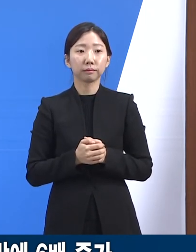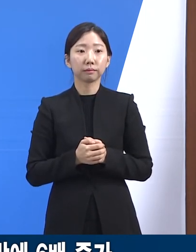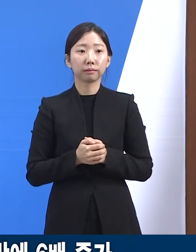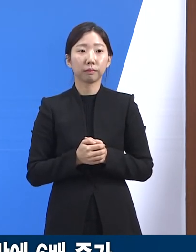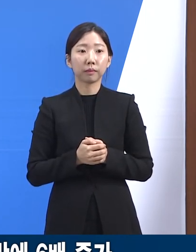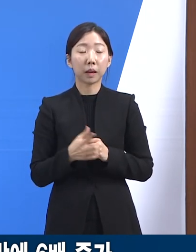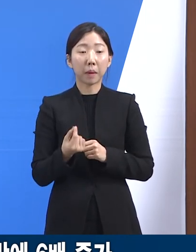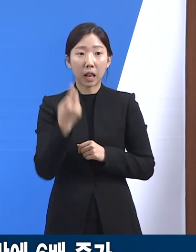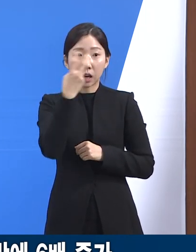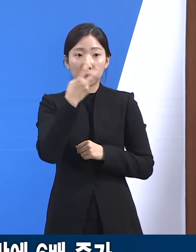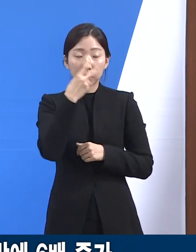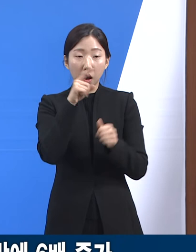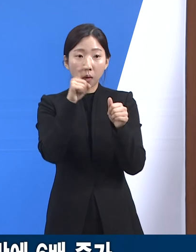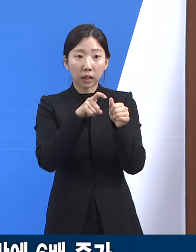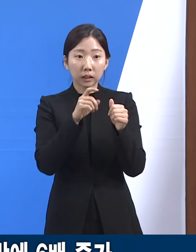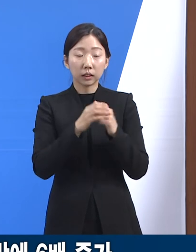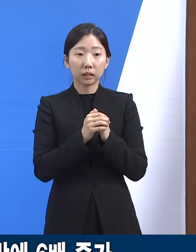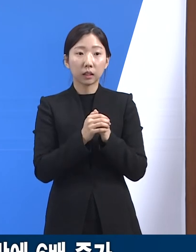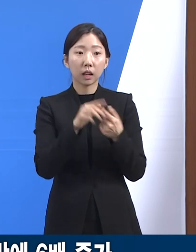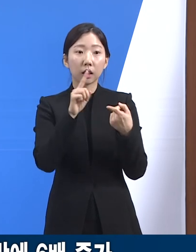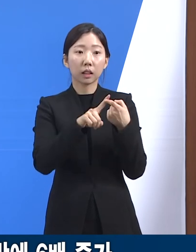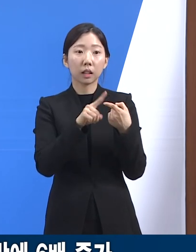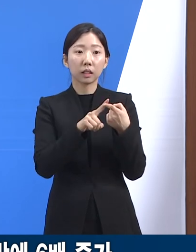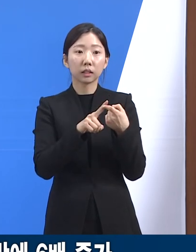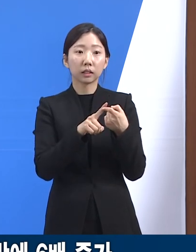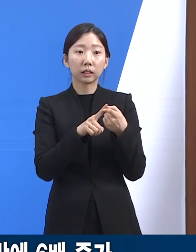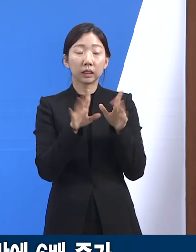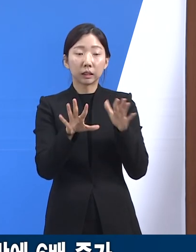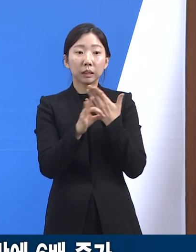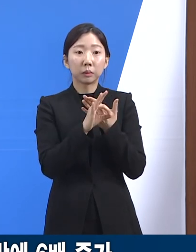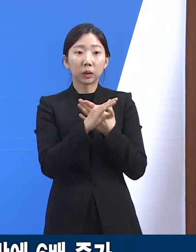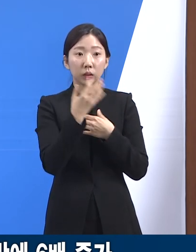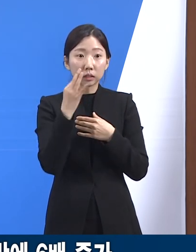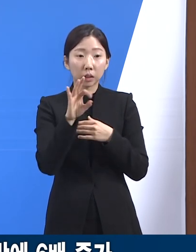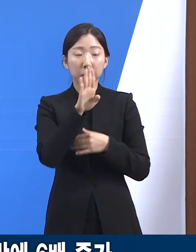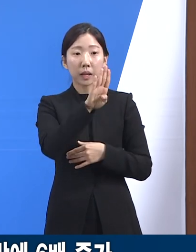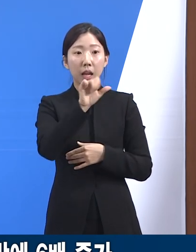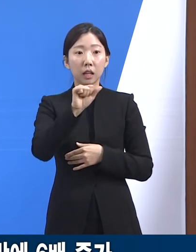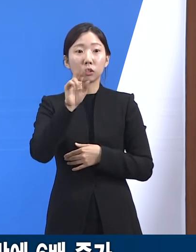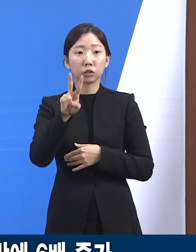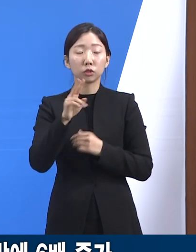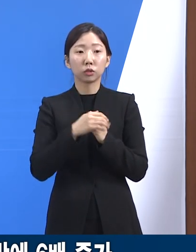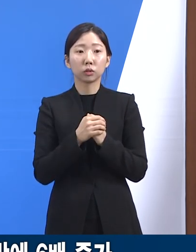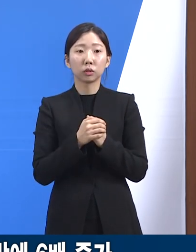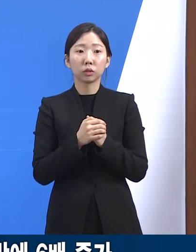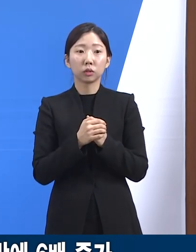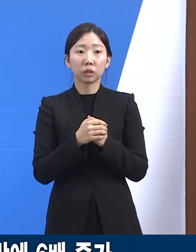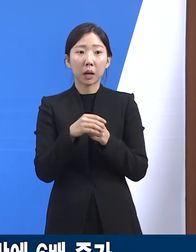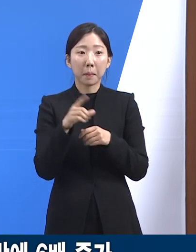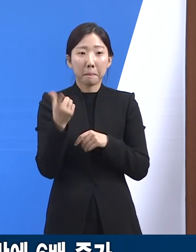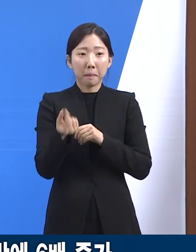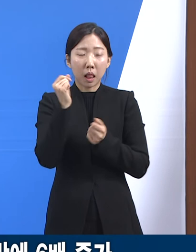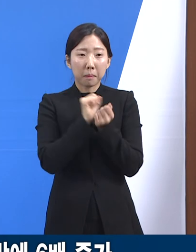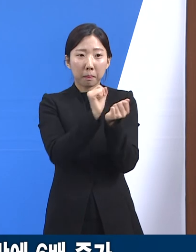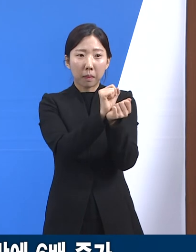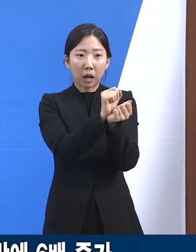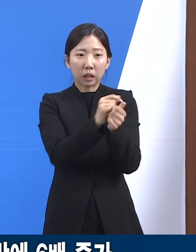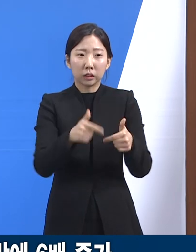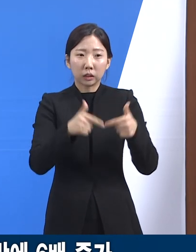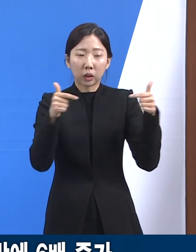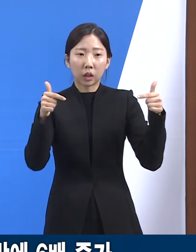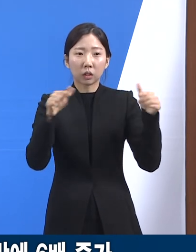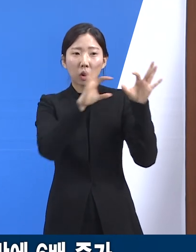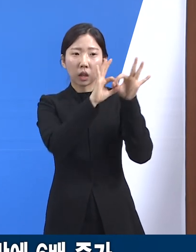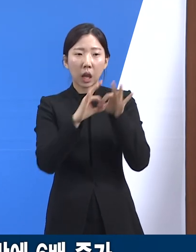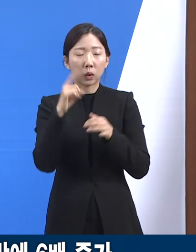신속 항원검사 확진에 대한 한시적 인정, BA2형 변이 확산 등으로 이내 당분간 확산세가 지속될 것으로